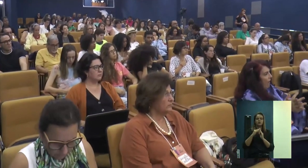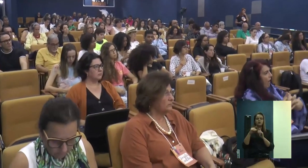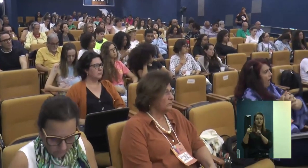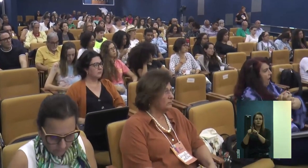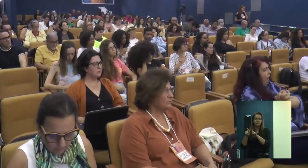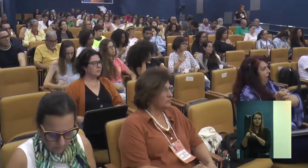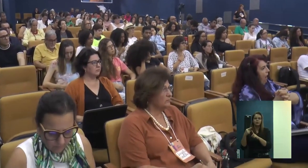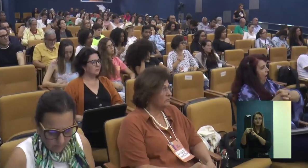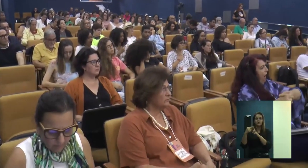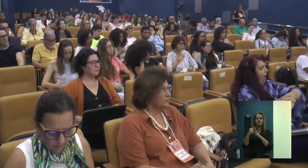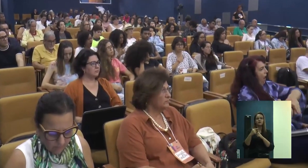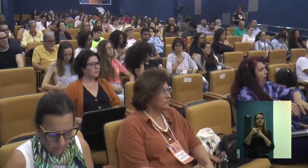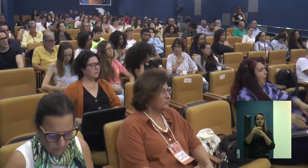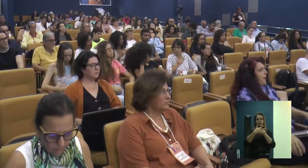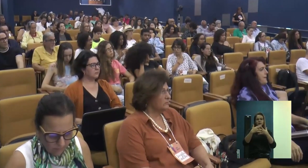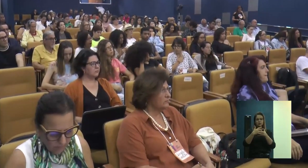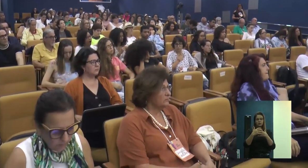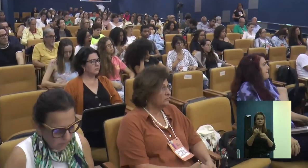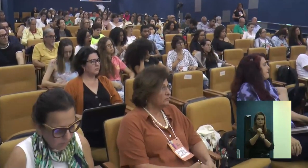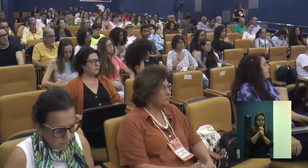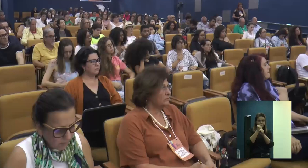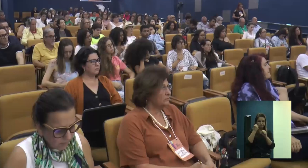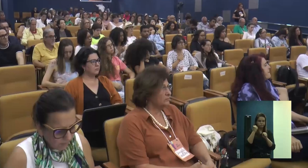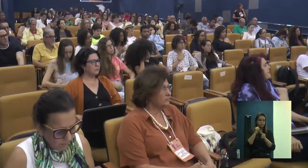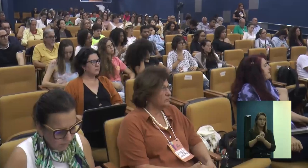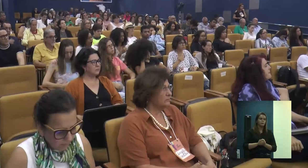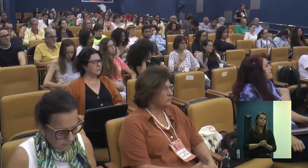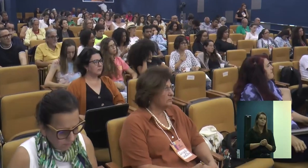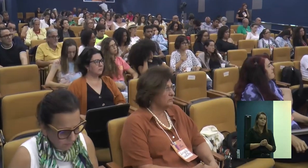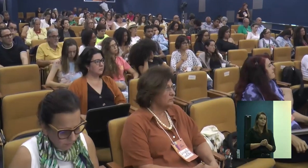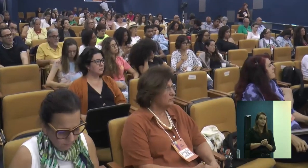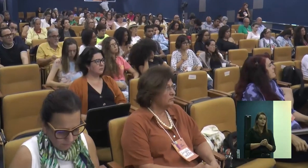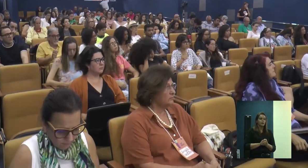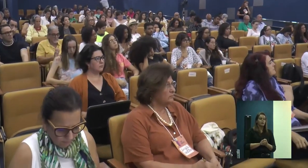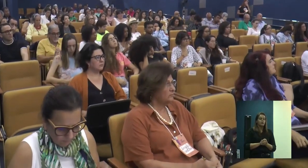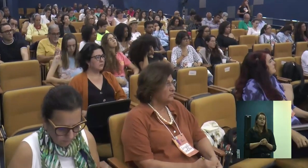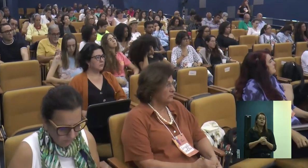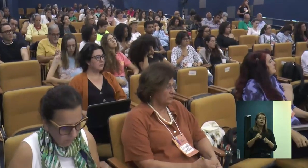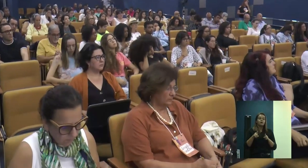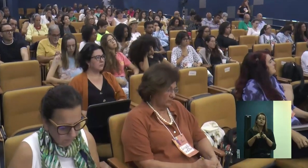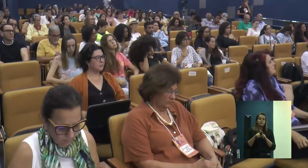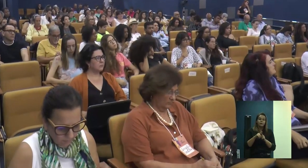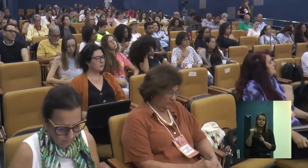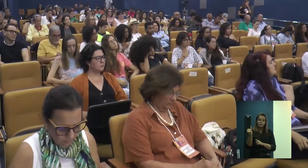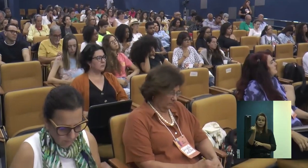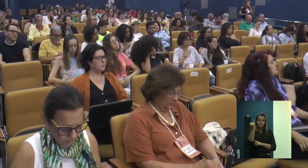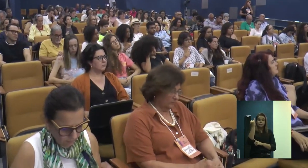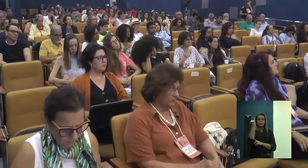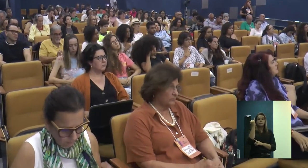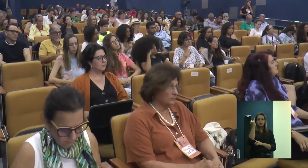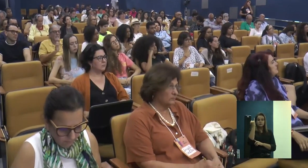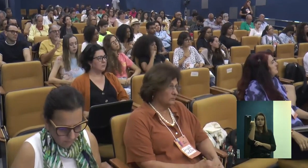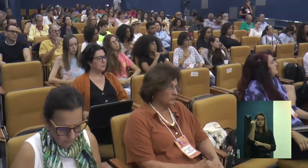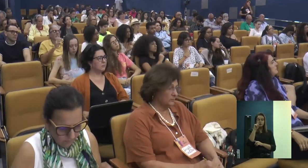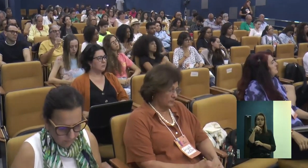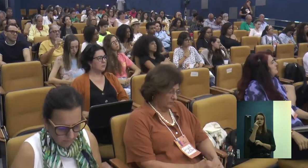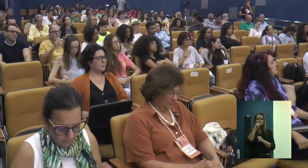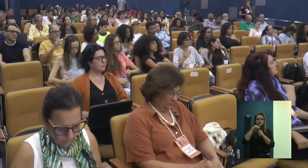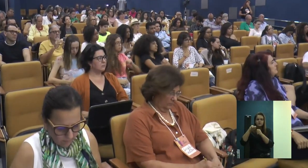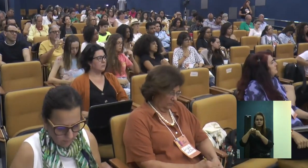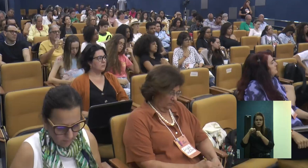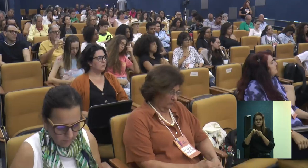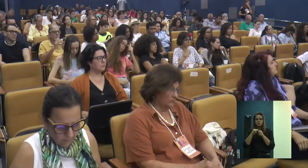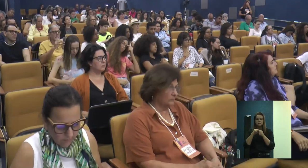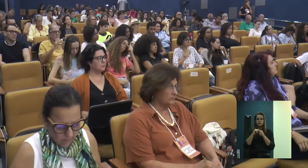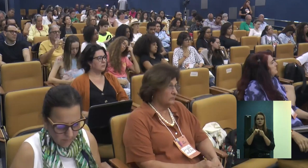Observatório da Metrópolis. E aí, é importante, eu acho que isso é algo que, no fim, a gente acaba fazendo, às vezes de uma